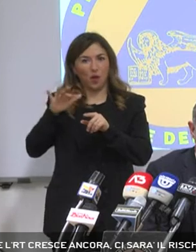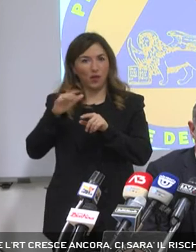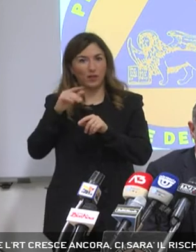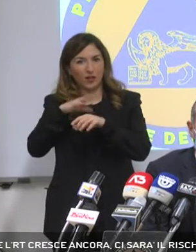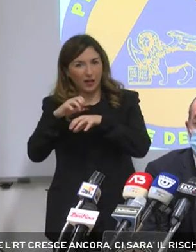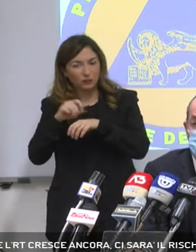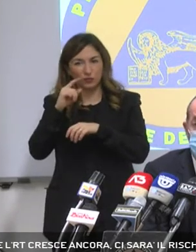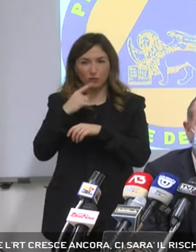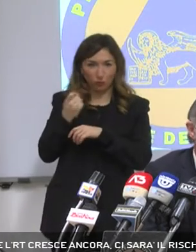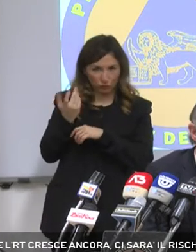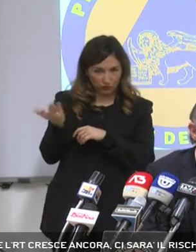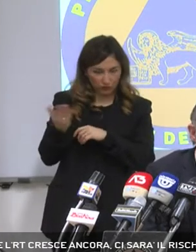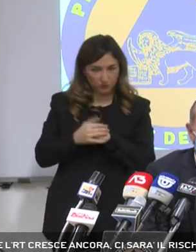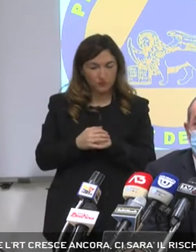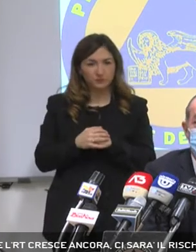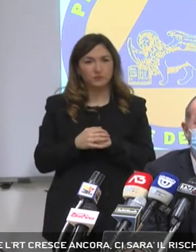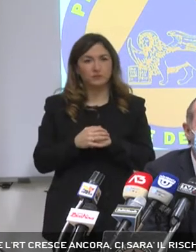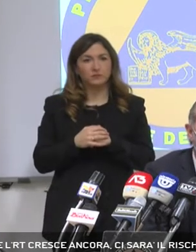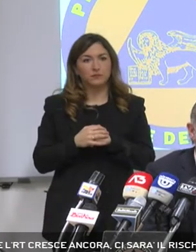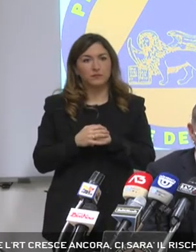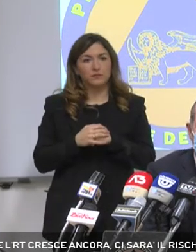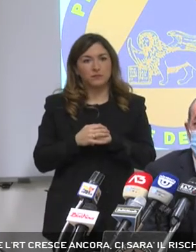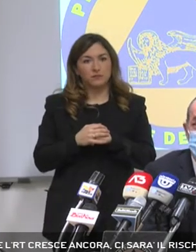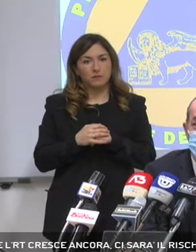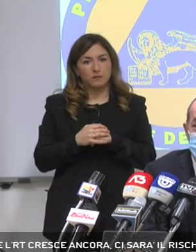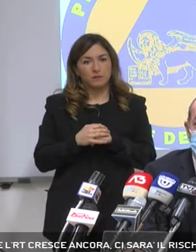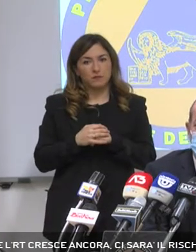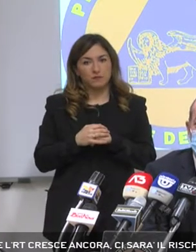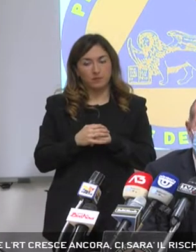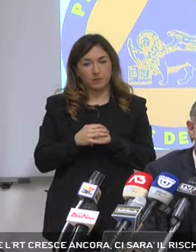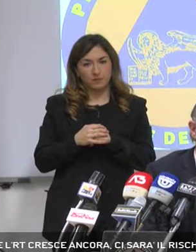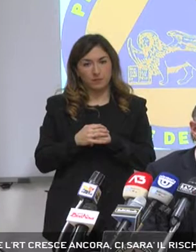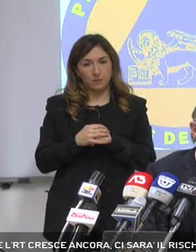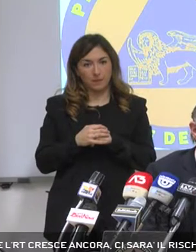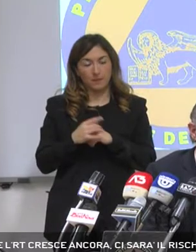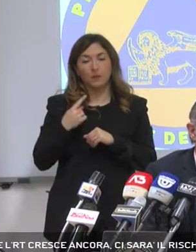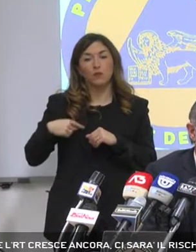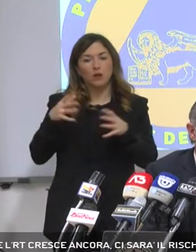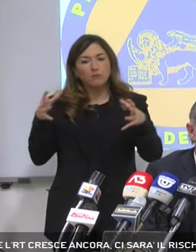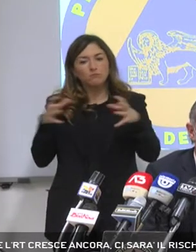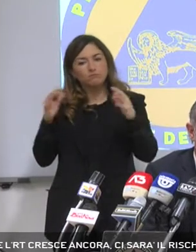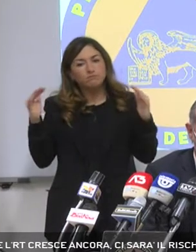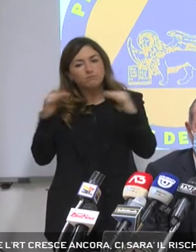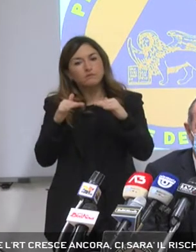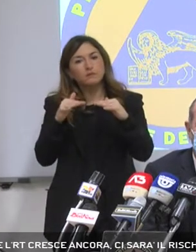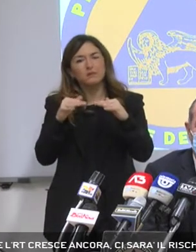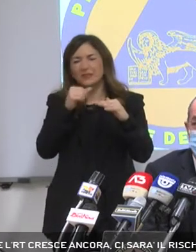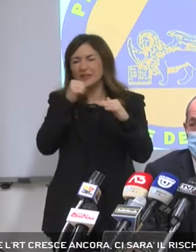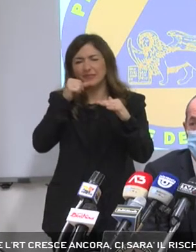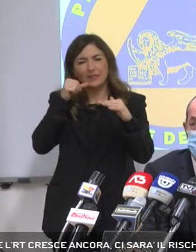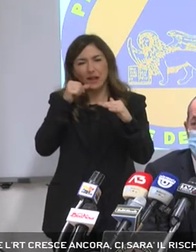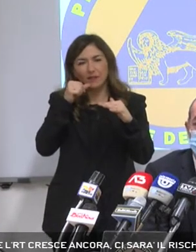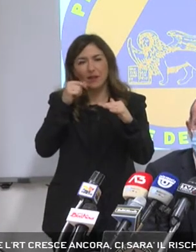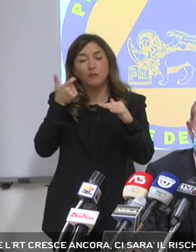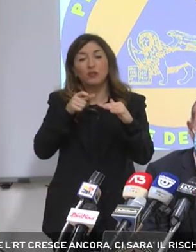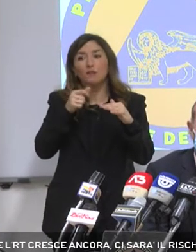Io sono convinto che se non investiamo nell'evitare gli assembramenti rischiamo di avere l'R